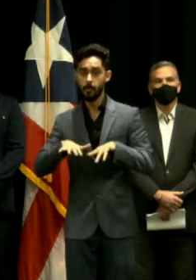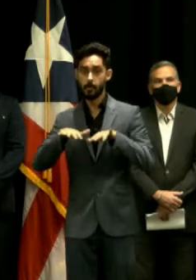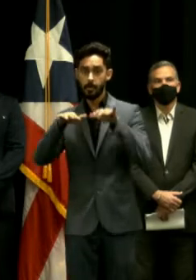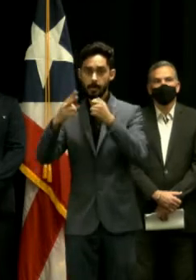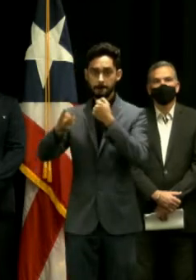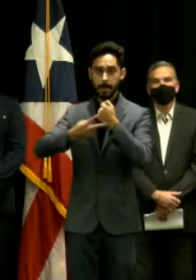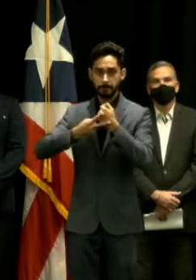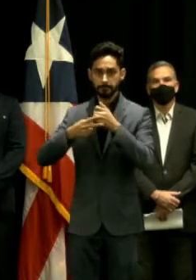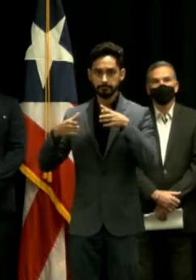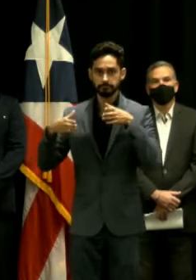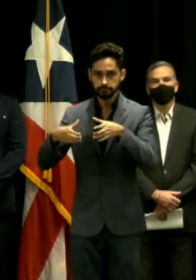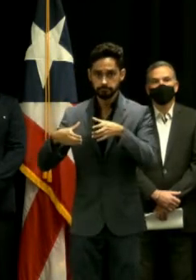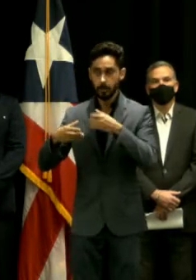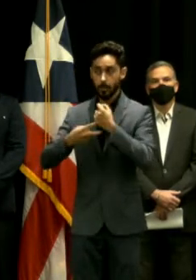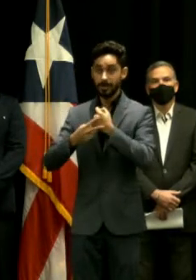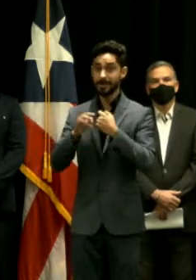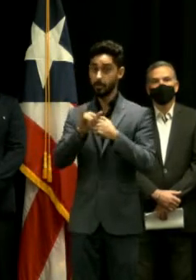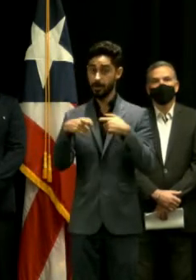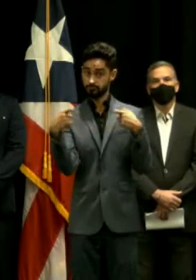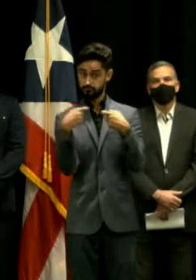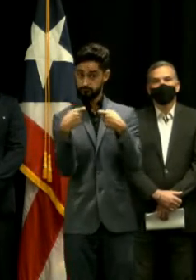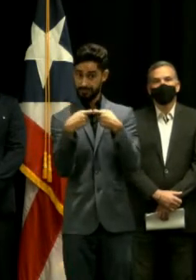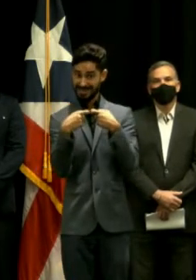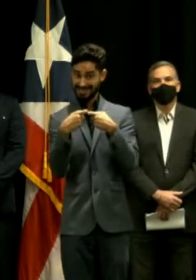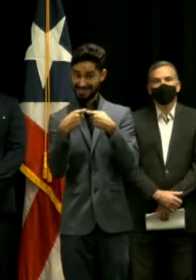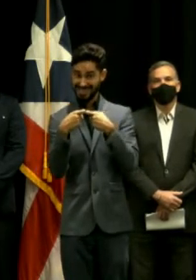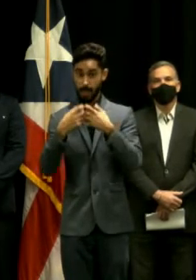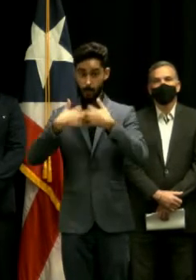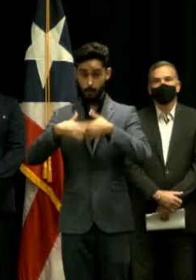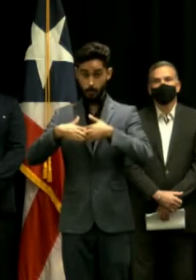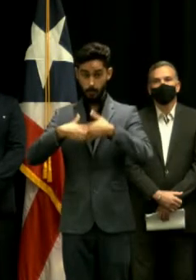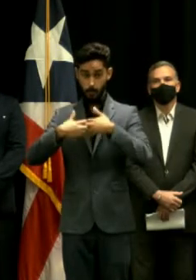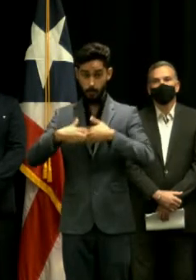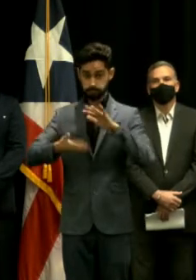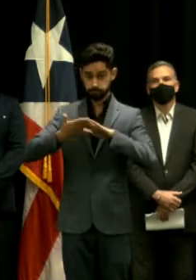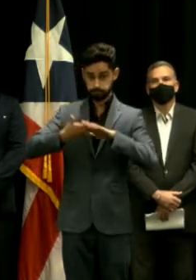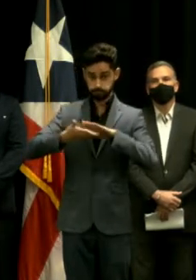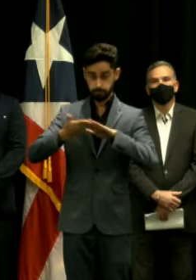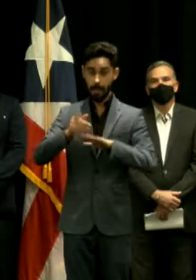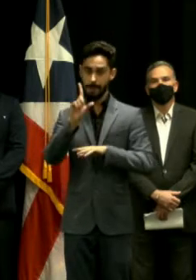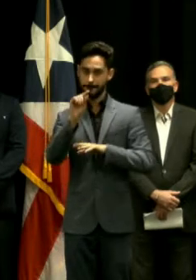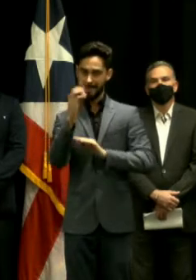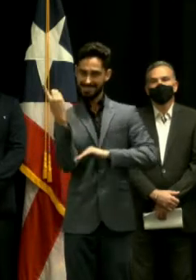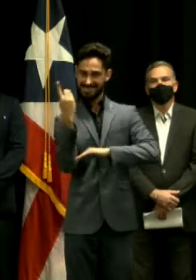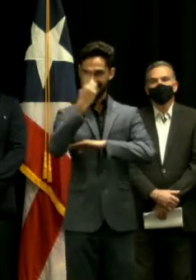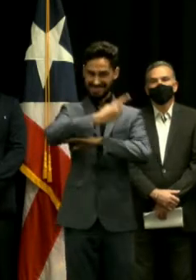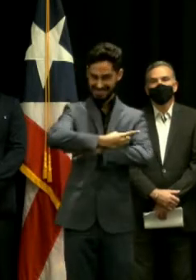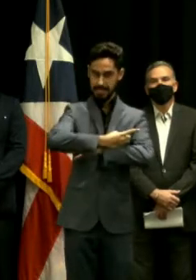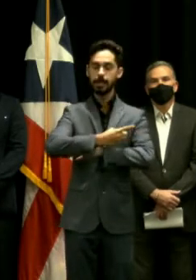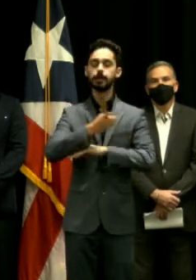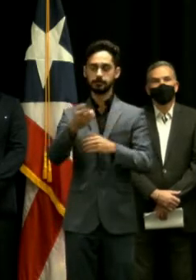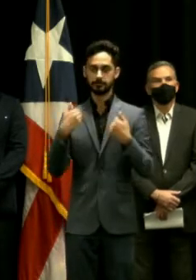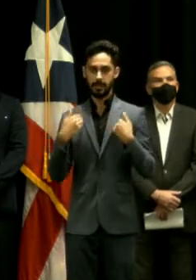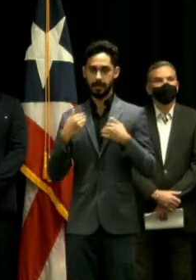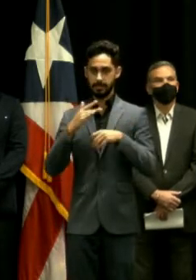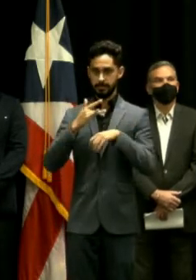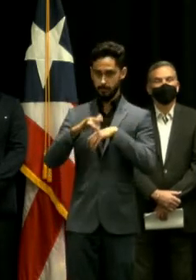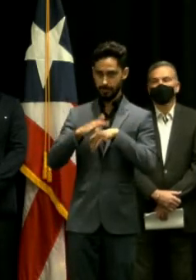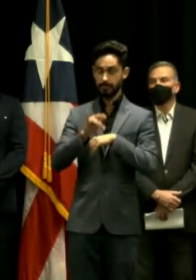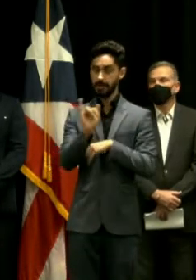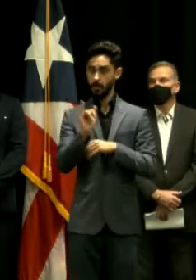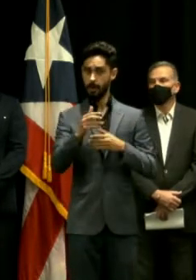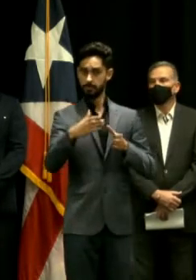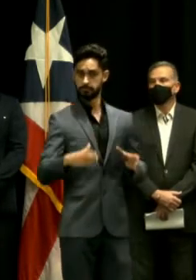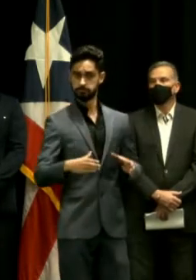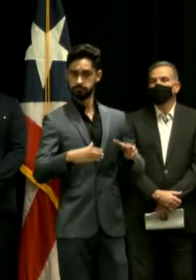sin interrupción por 20 días y servicio de agua por vía de una cisterna de agua potable